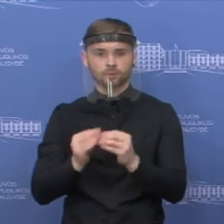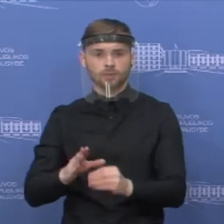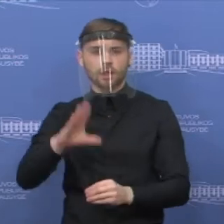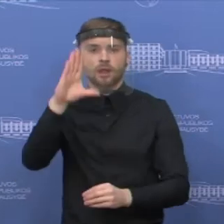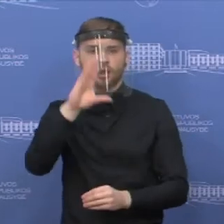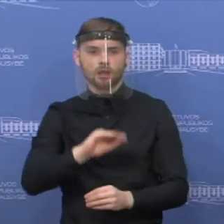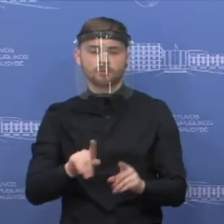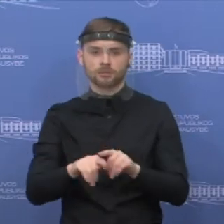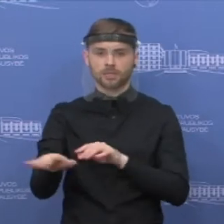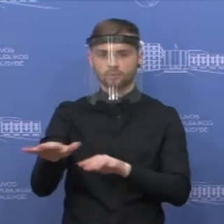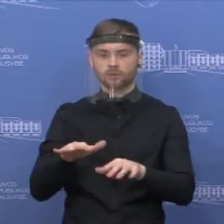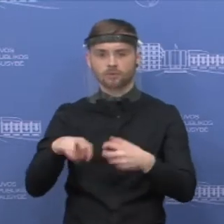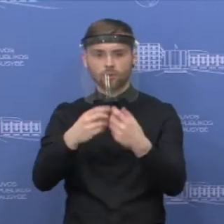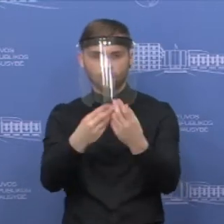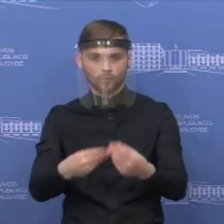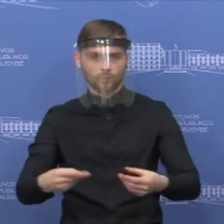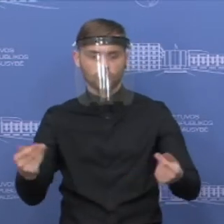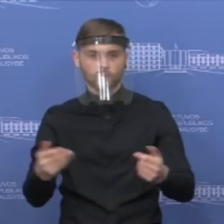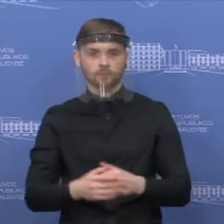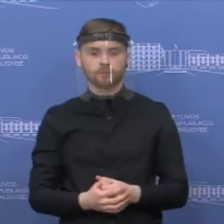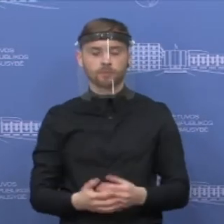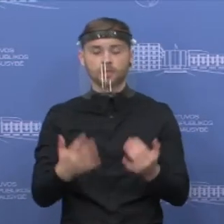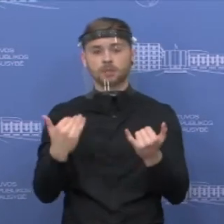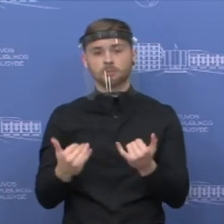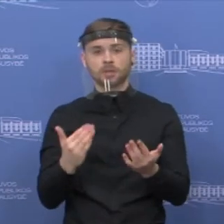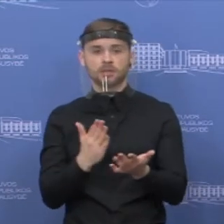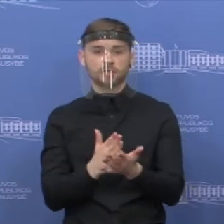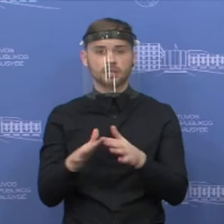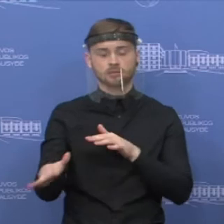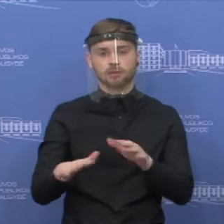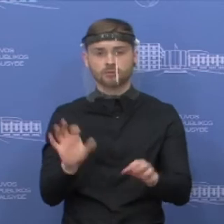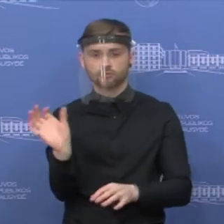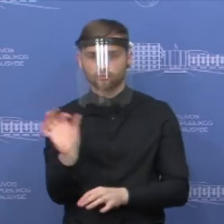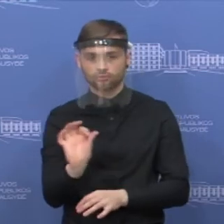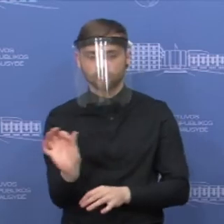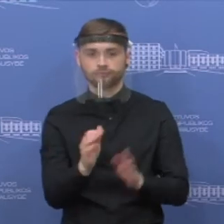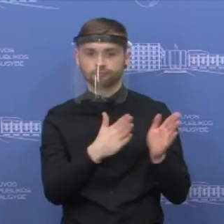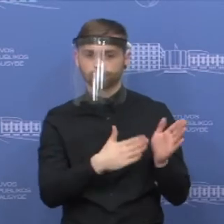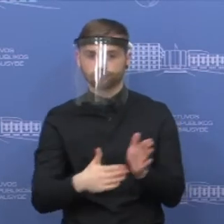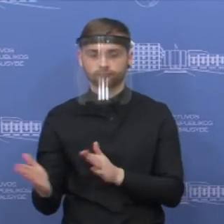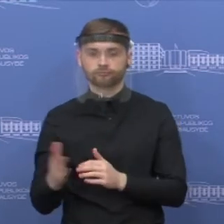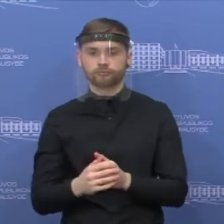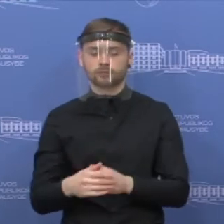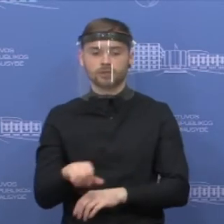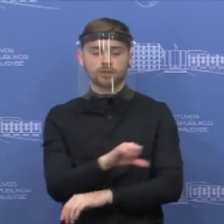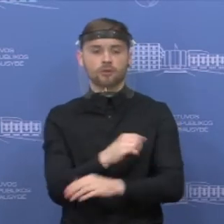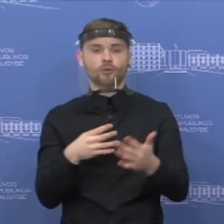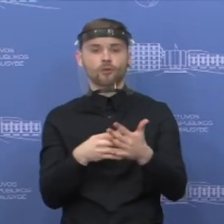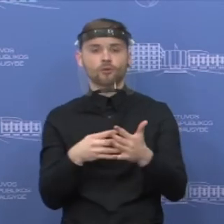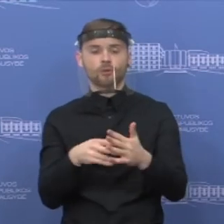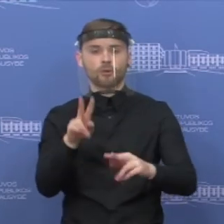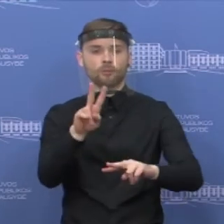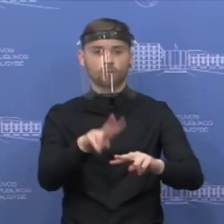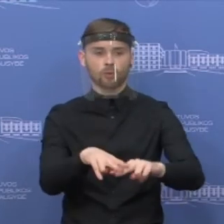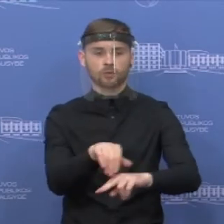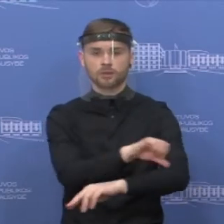situaciją suvaldyti. Šiuo metu situacija yra stabili. Eilių prie kontrolės punktų